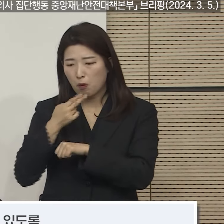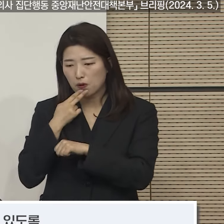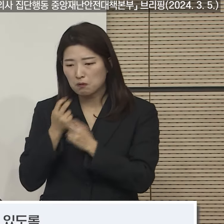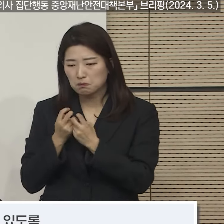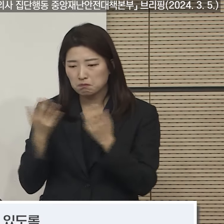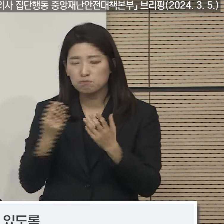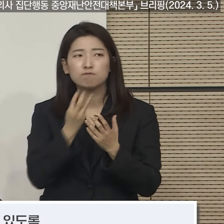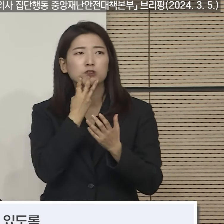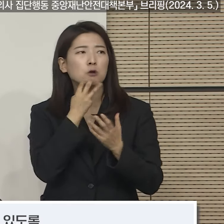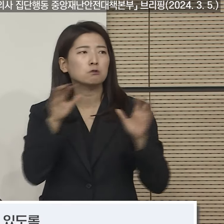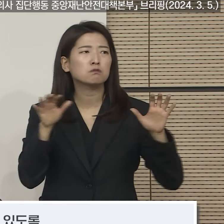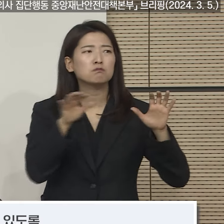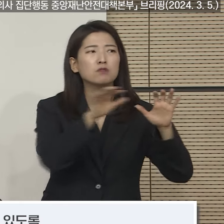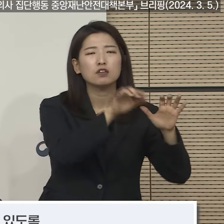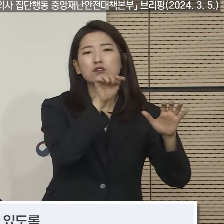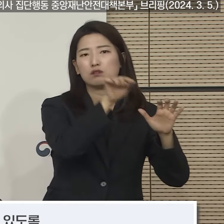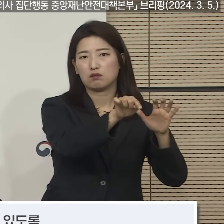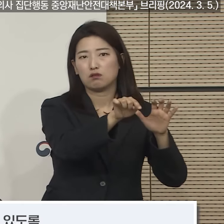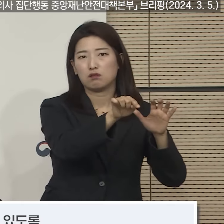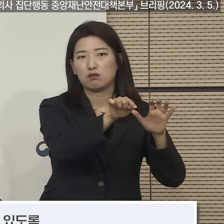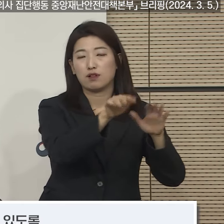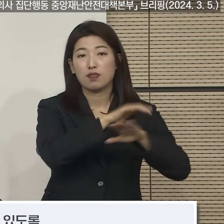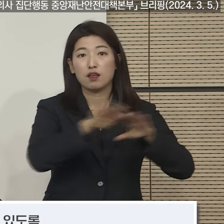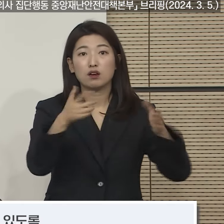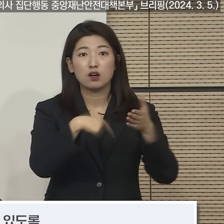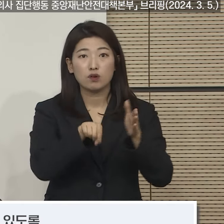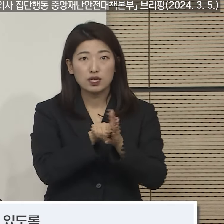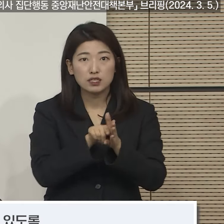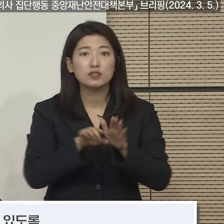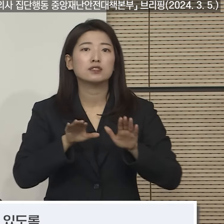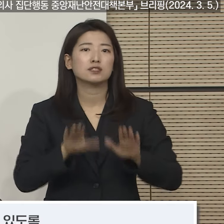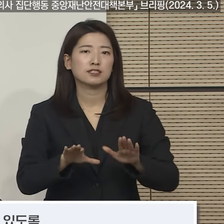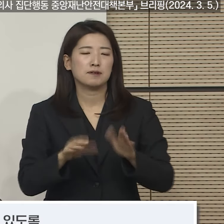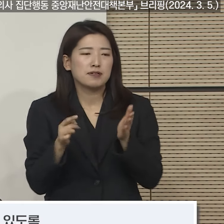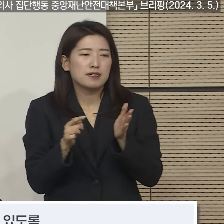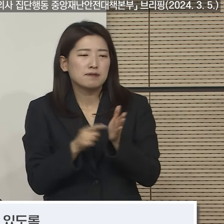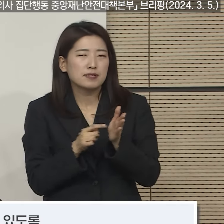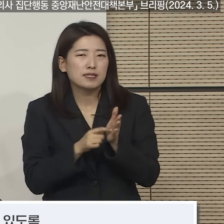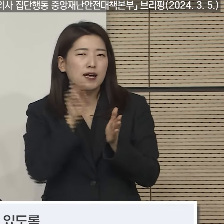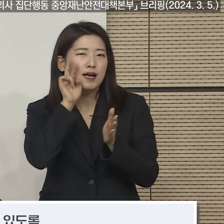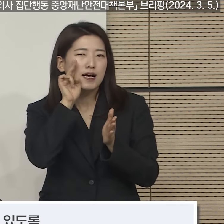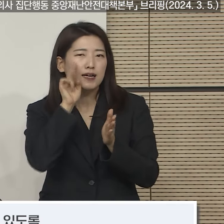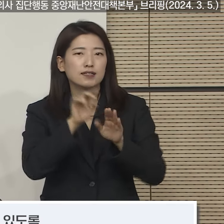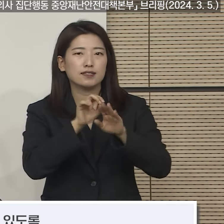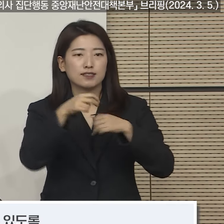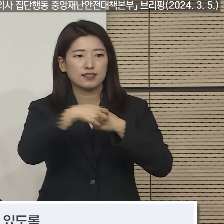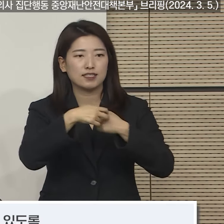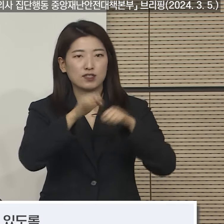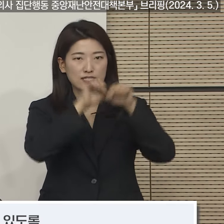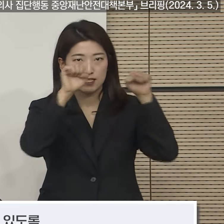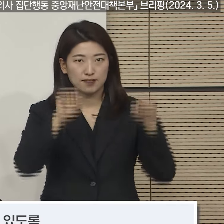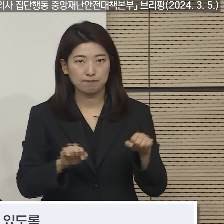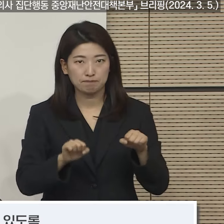의료체계를 바로잡는 계기가 될 수 있도록 비상진료체계를 설계, 운영해 나가겠습니다. 영상편집 및 자동차원